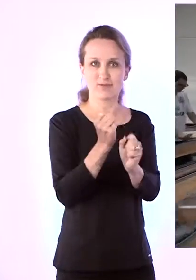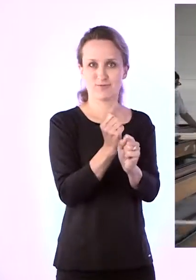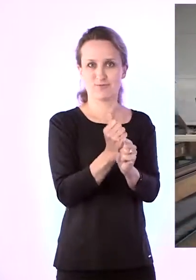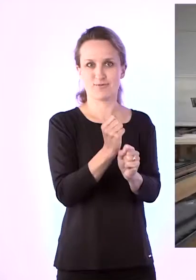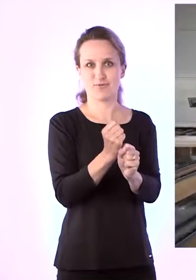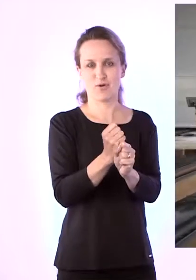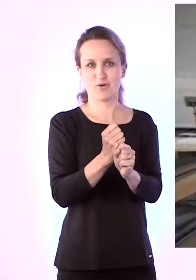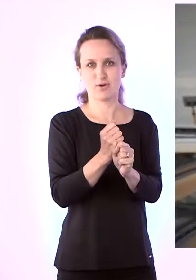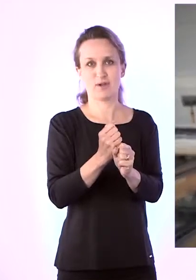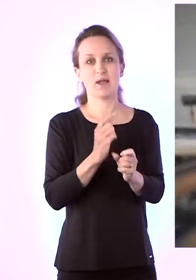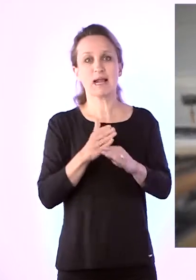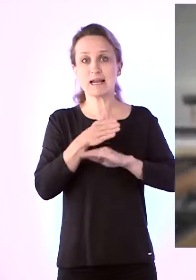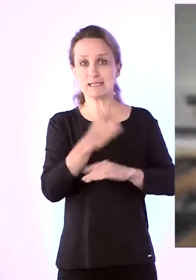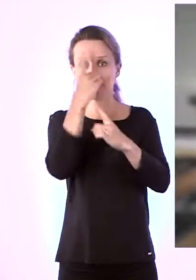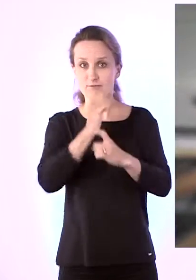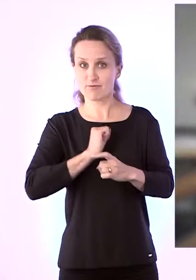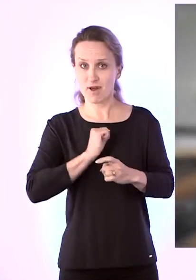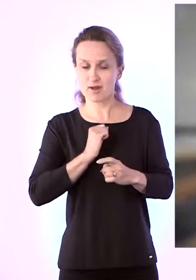Küsi julget lisainfat.